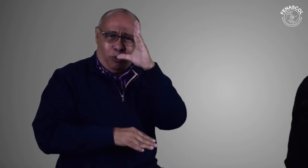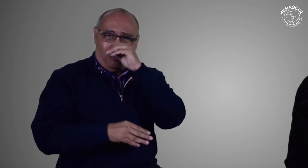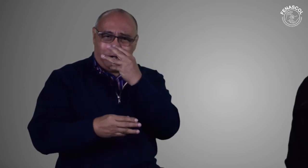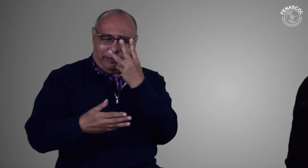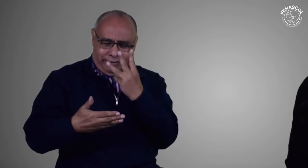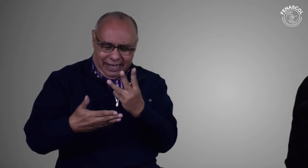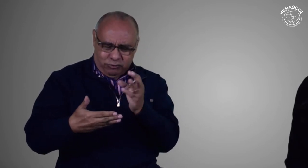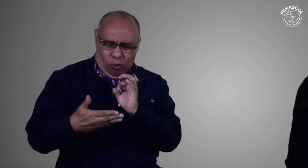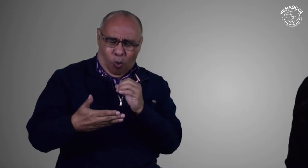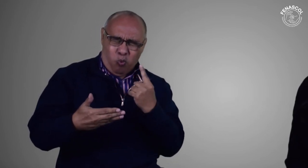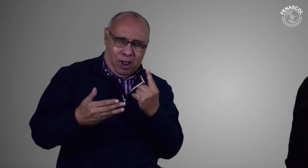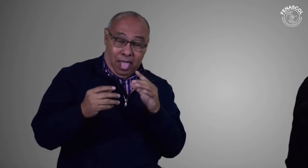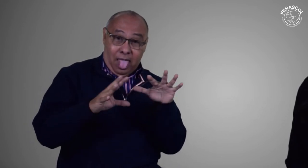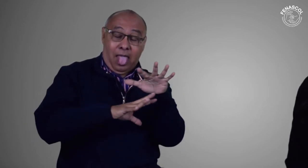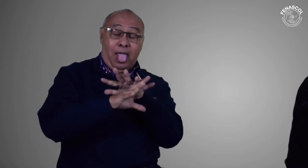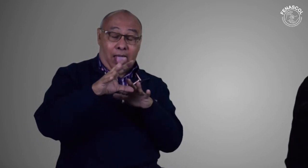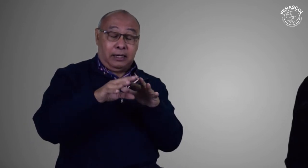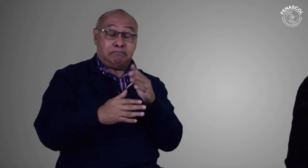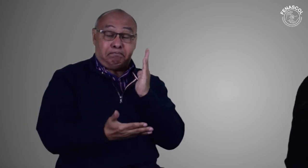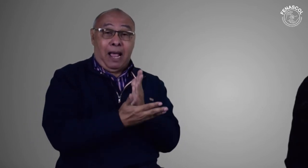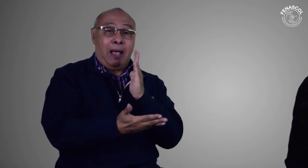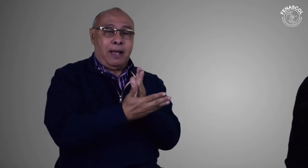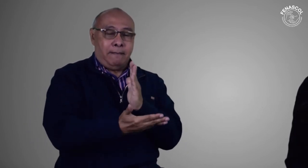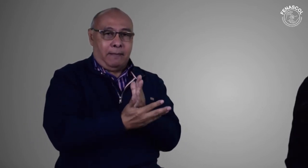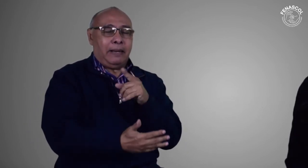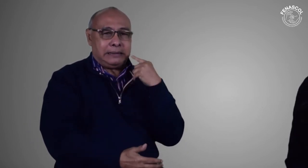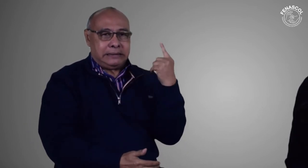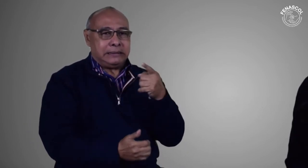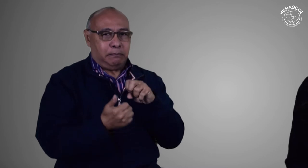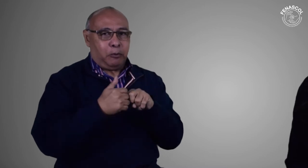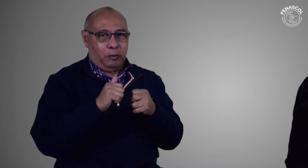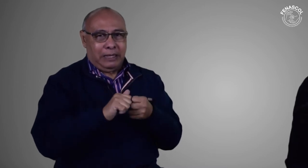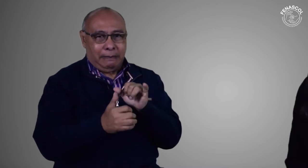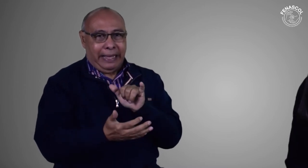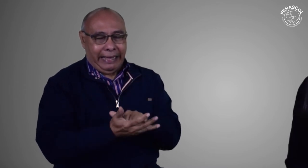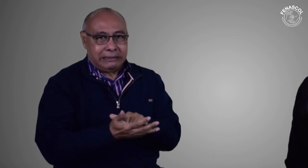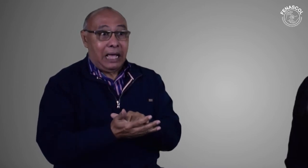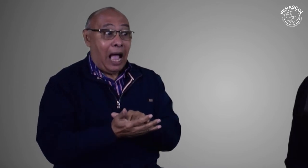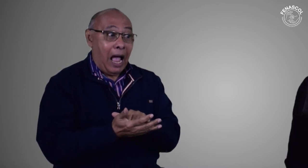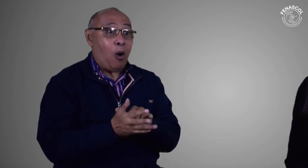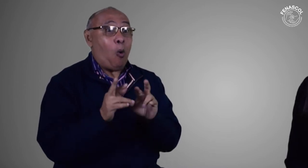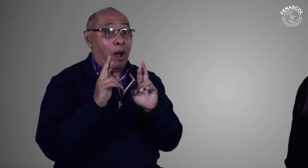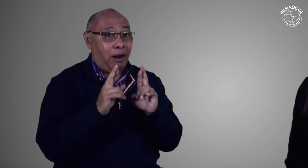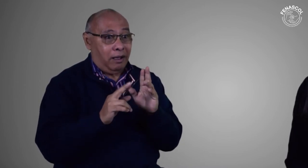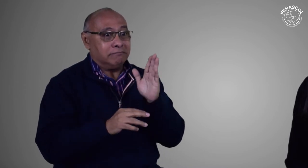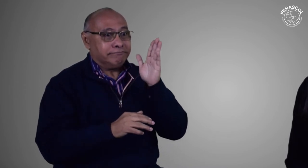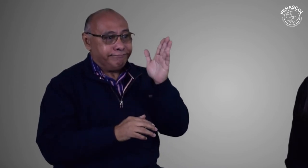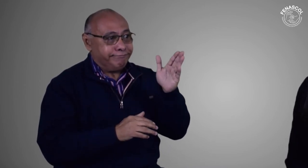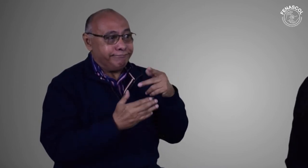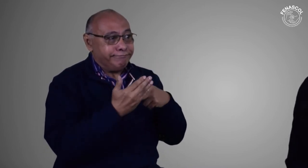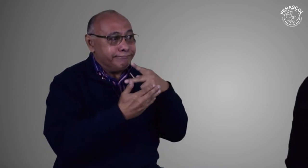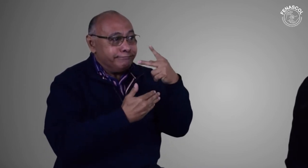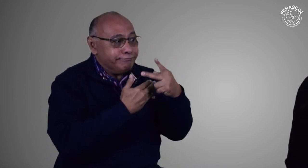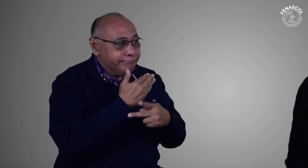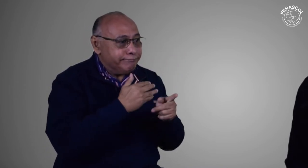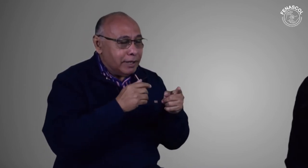y en la noche. En fin, son casos que han ocurrido y espero que este proyecto, esta